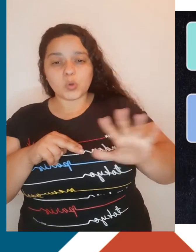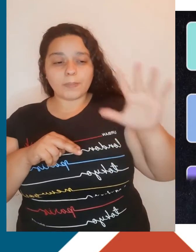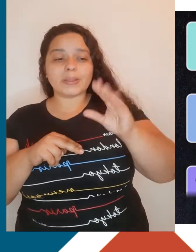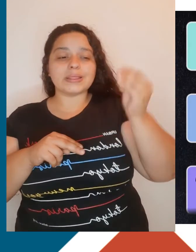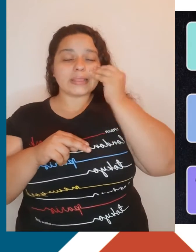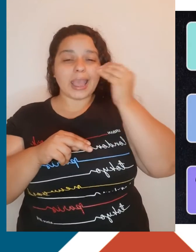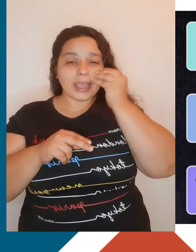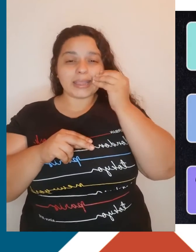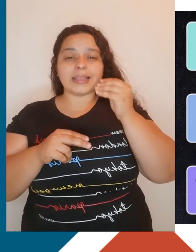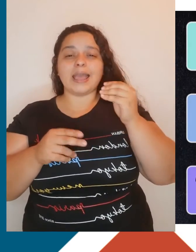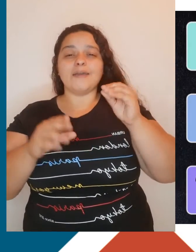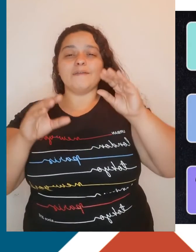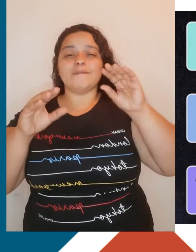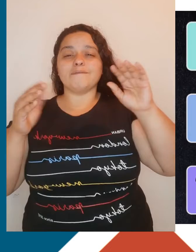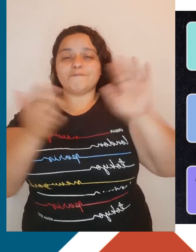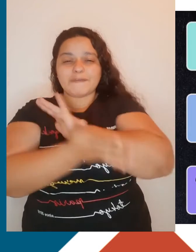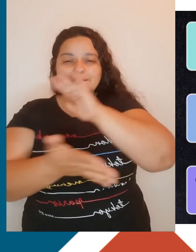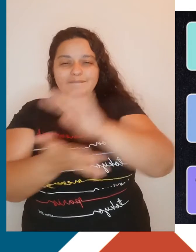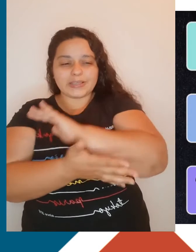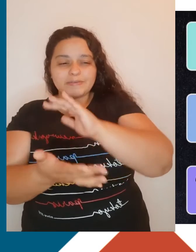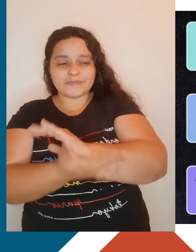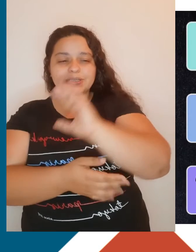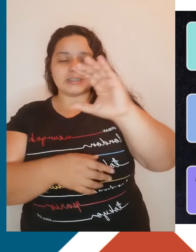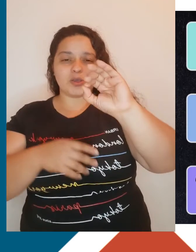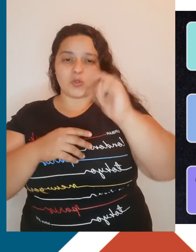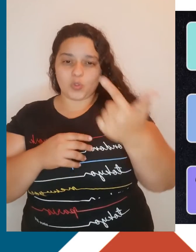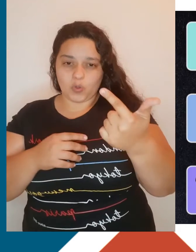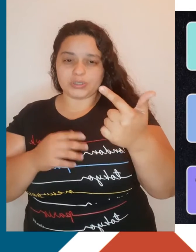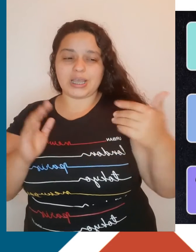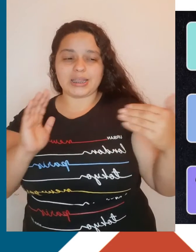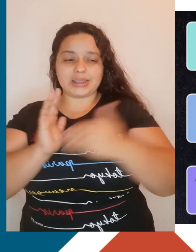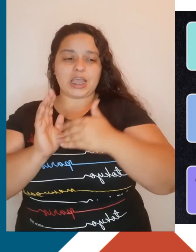geração de CO2, um produto da queima de carvão, até o ano de 2050.